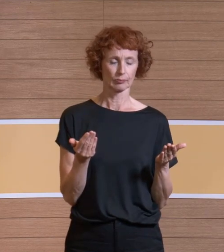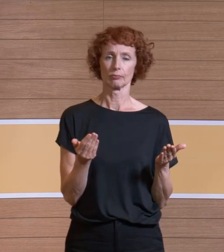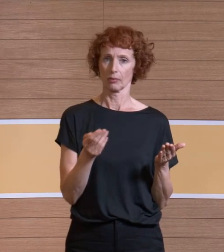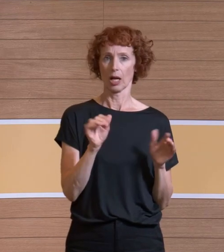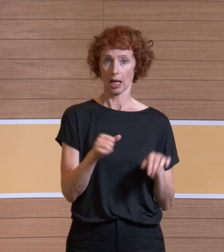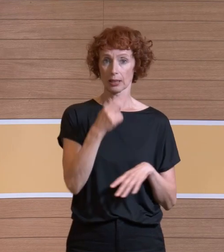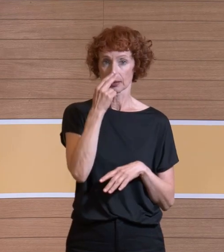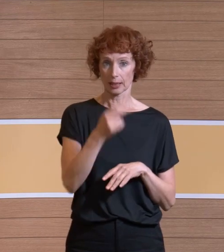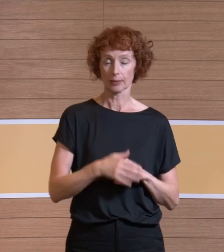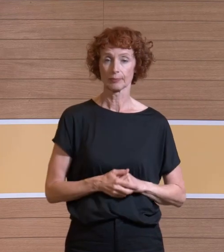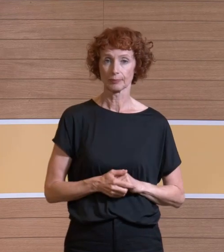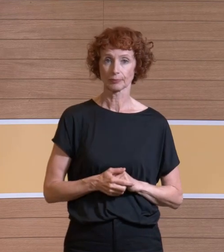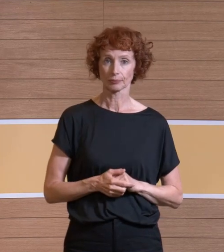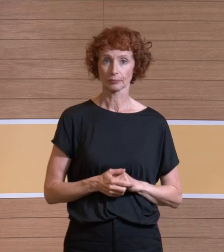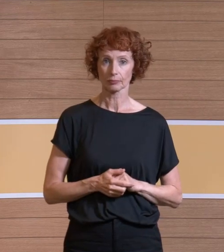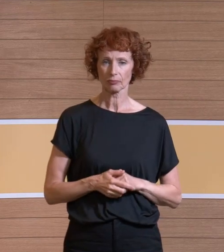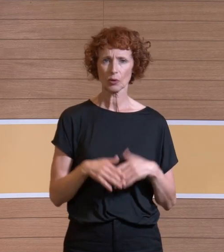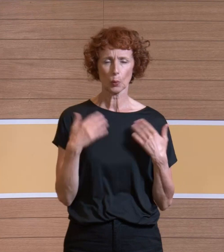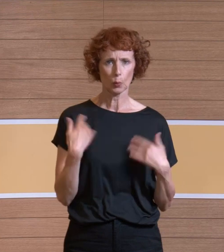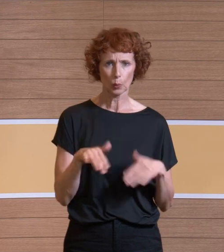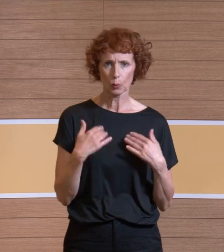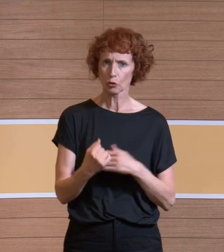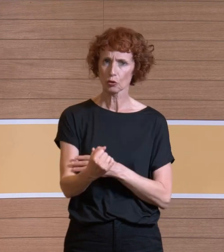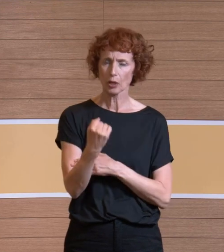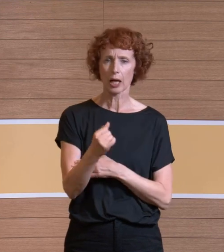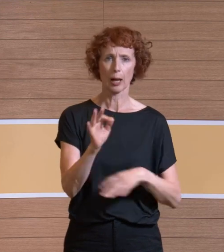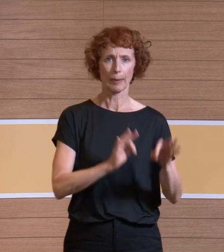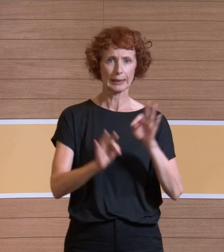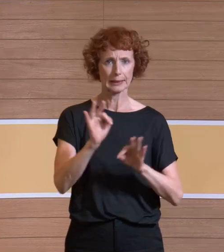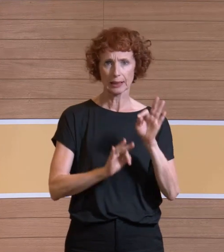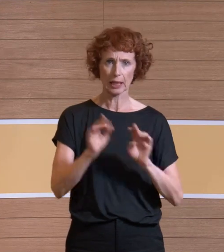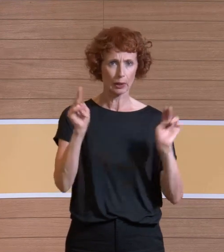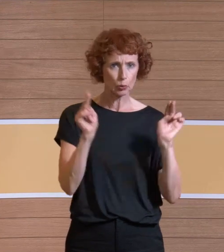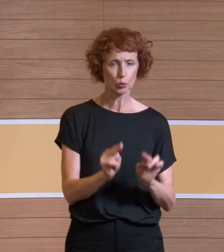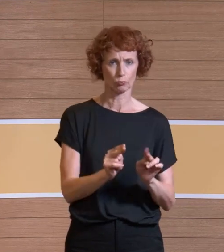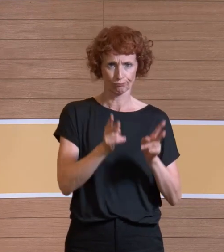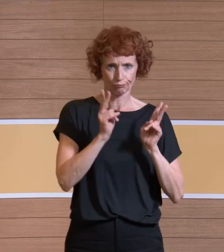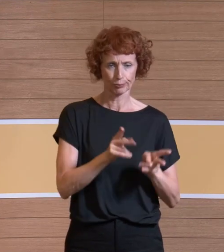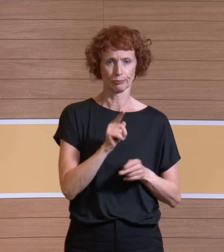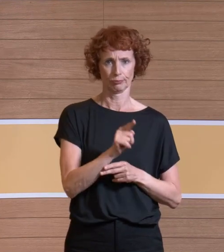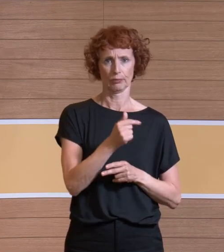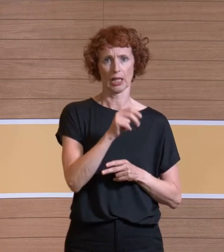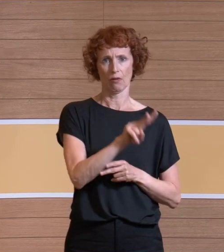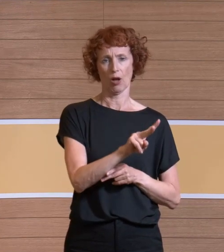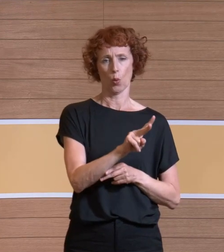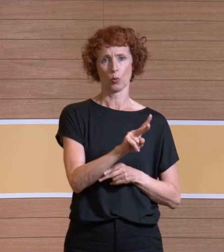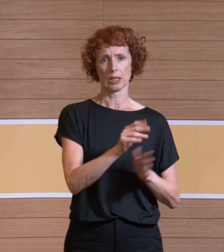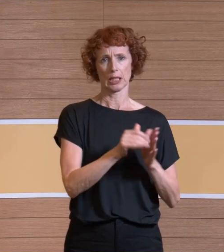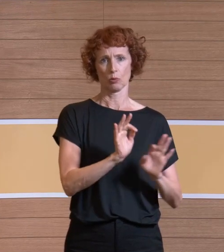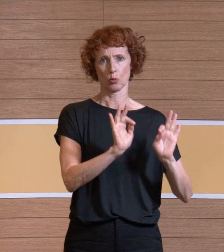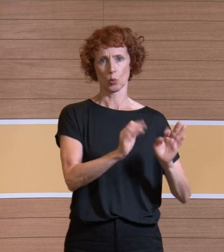sehen eine signifikante Partikelreduktion bei den guten THV-Systemen verglichen mit den schlechten.